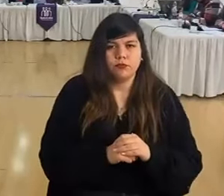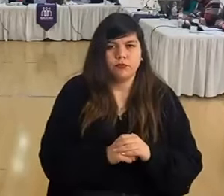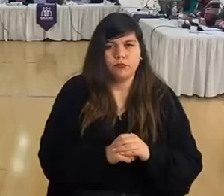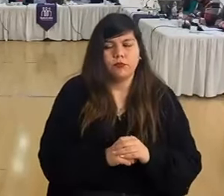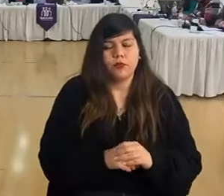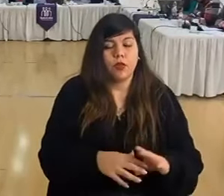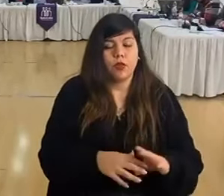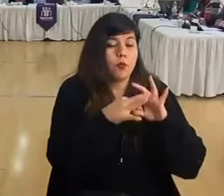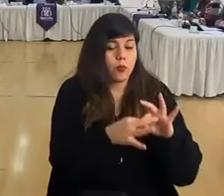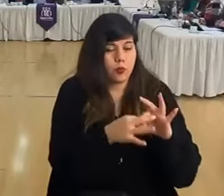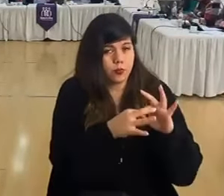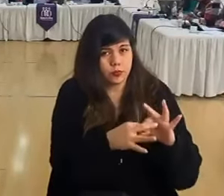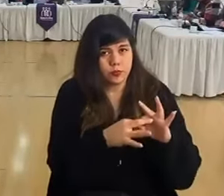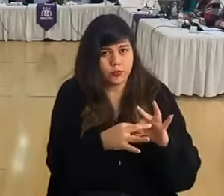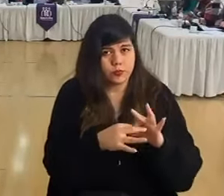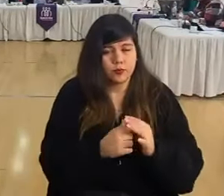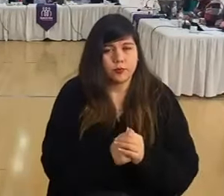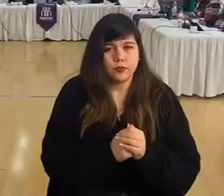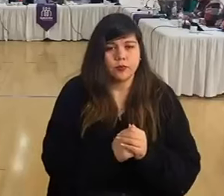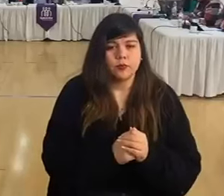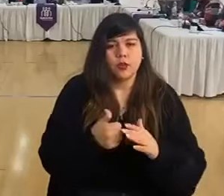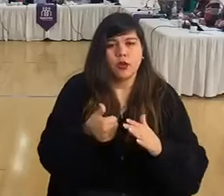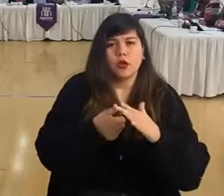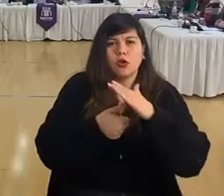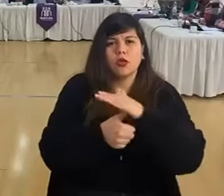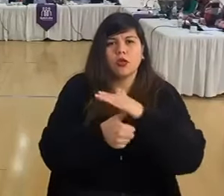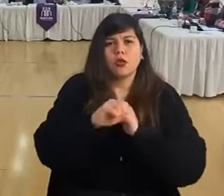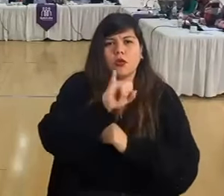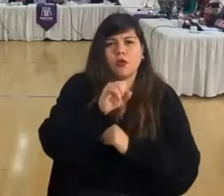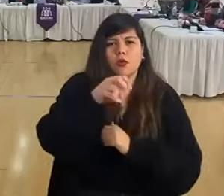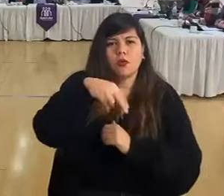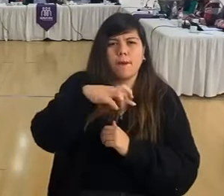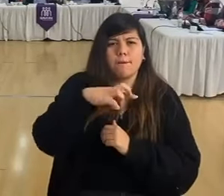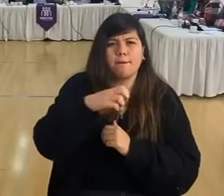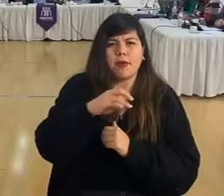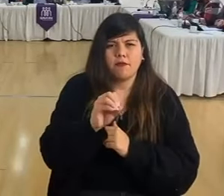Muchas gracias. Consejero Juan Pablo Muñoz.